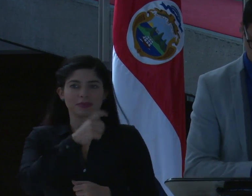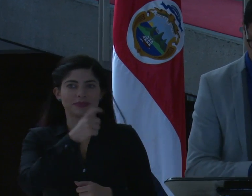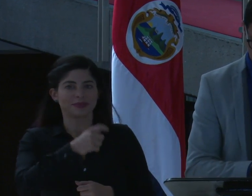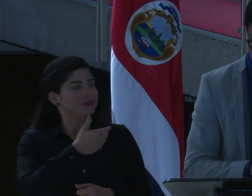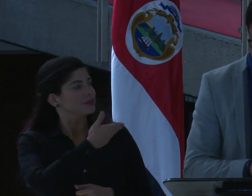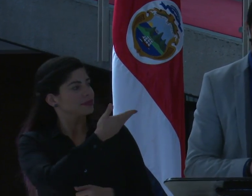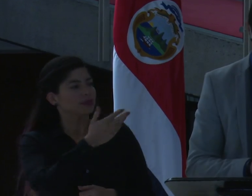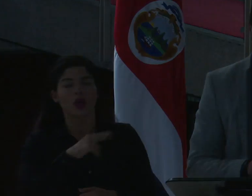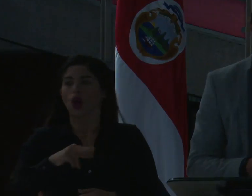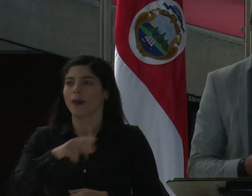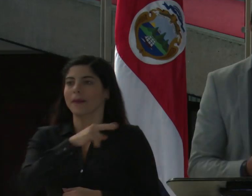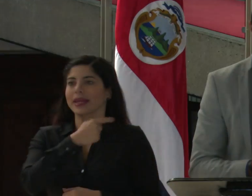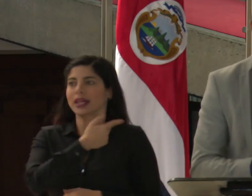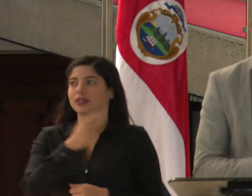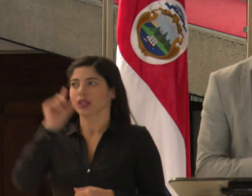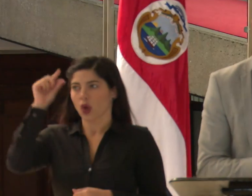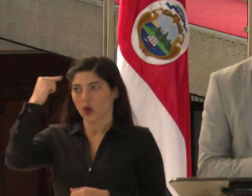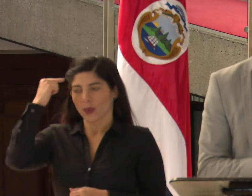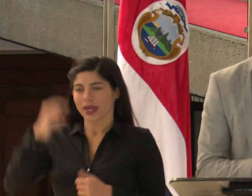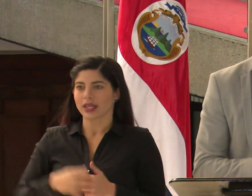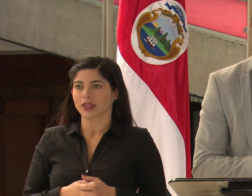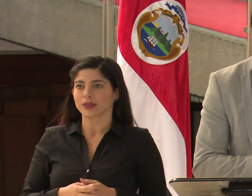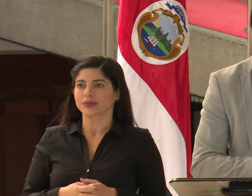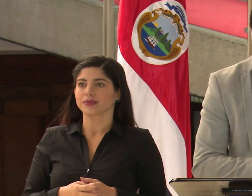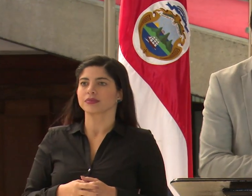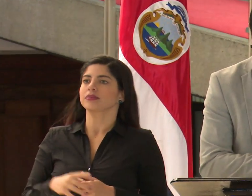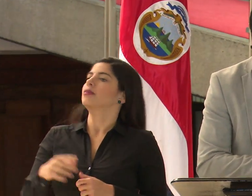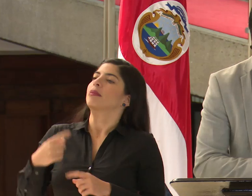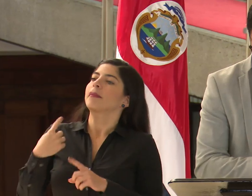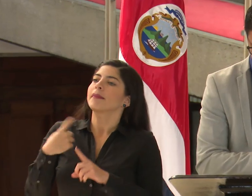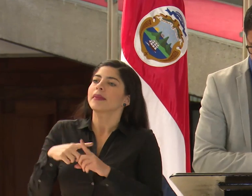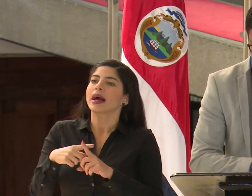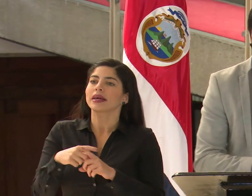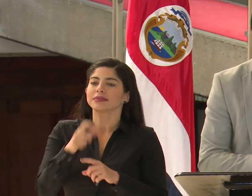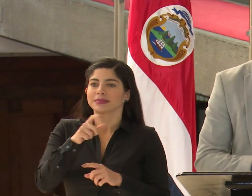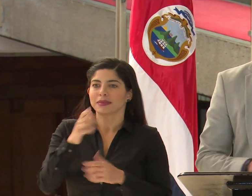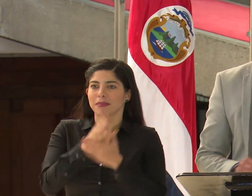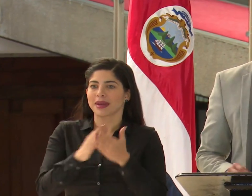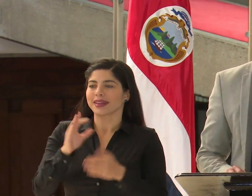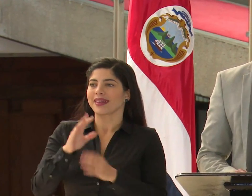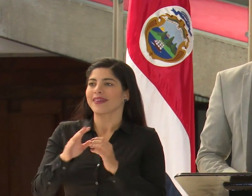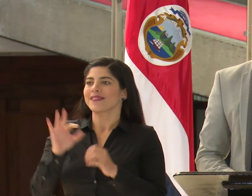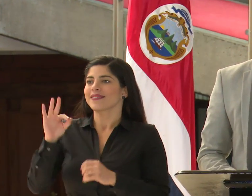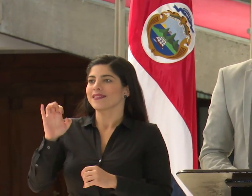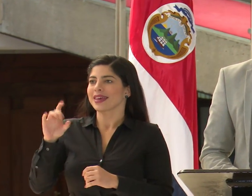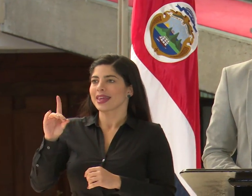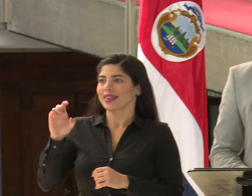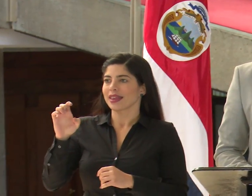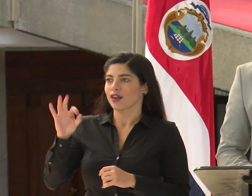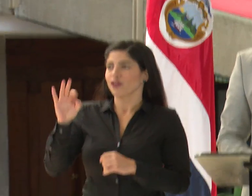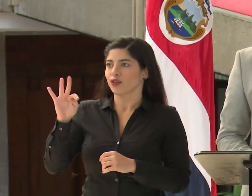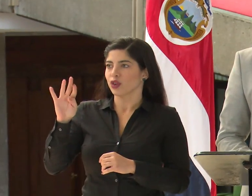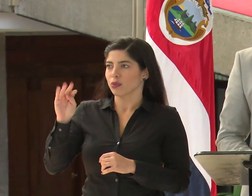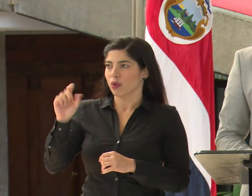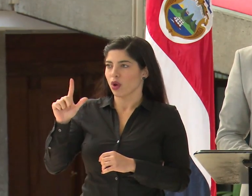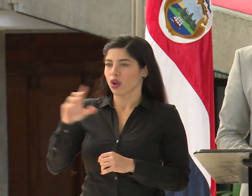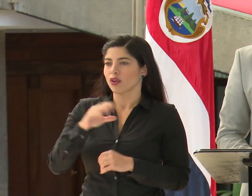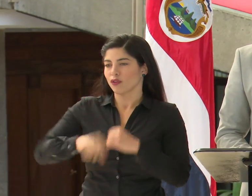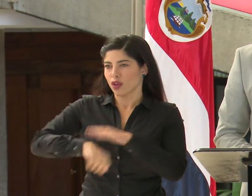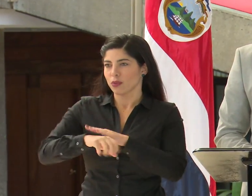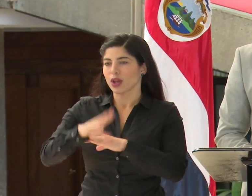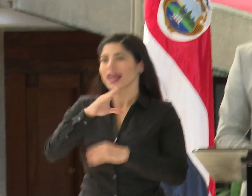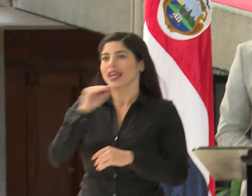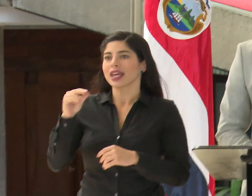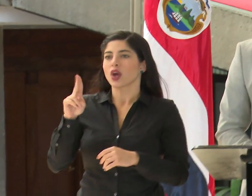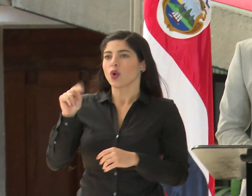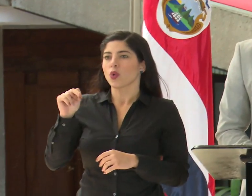Miembros, compañeros de gobierno y de la FEDE Fútbol y UNAFUD, todos los que están viendo la